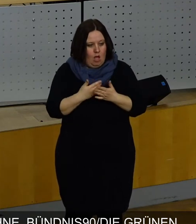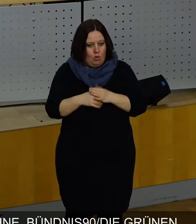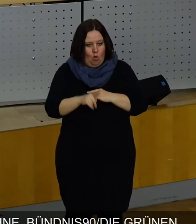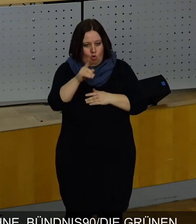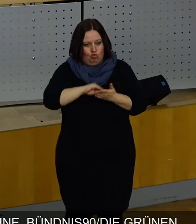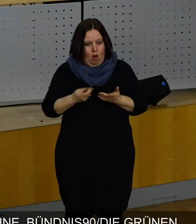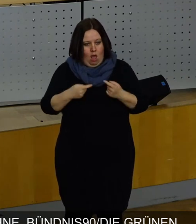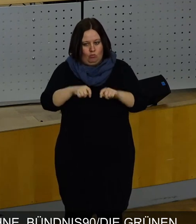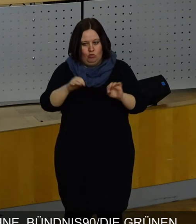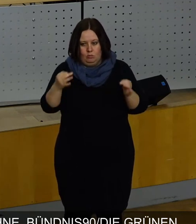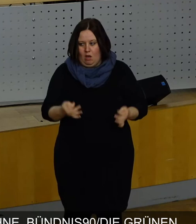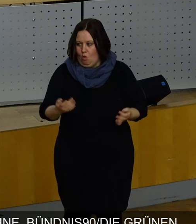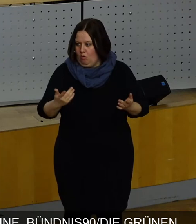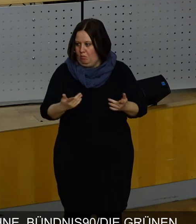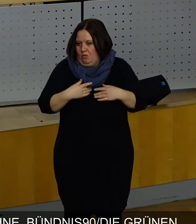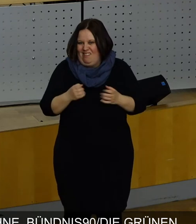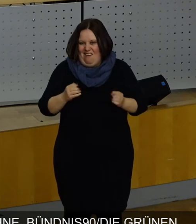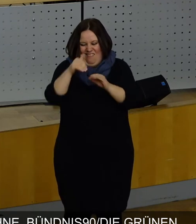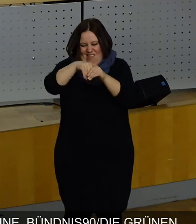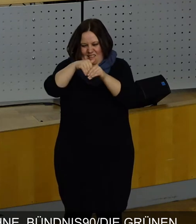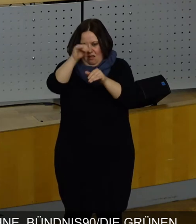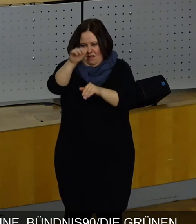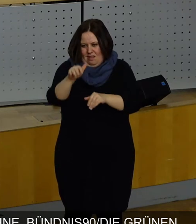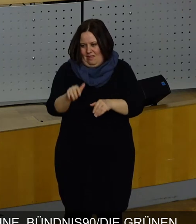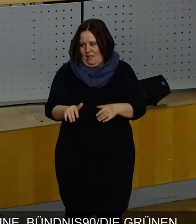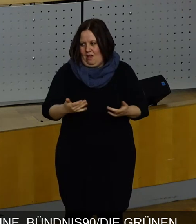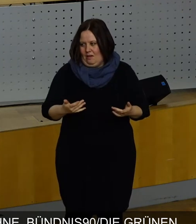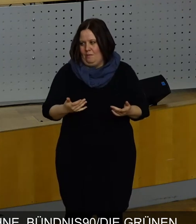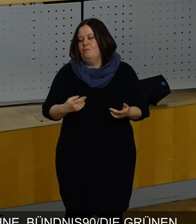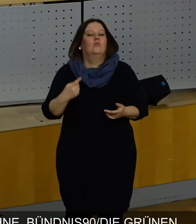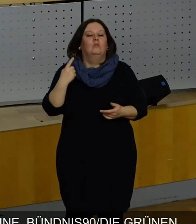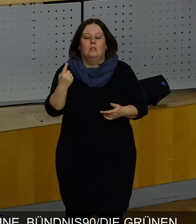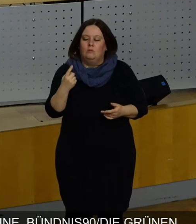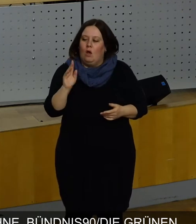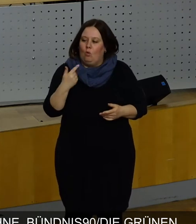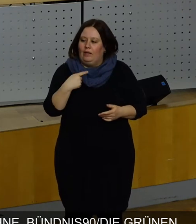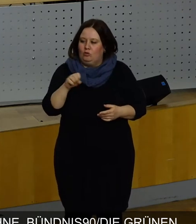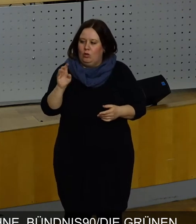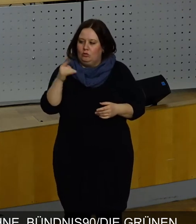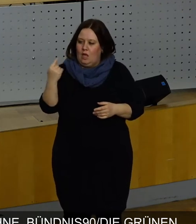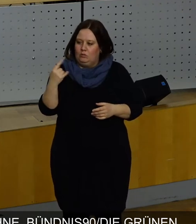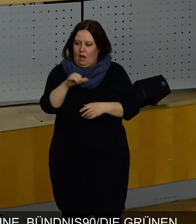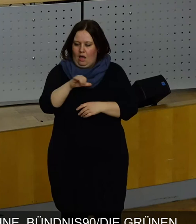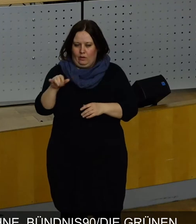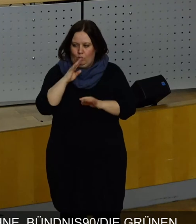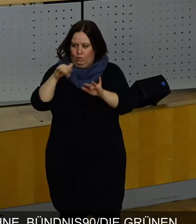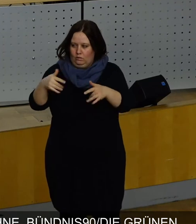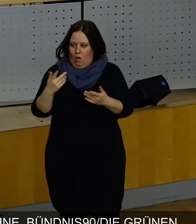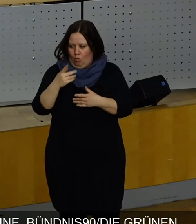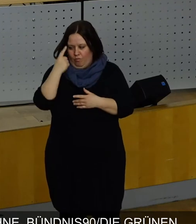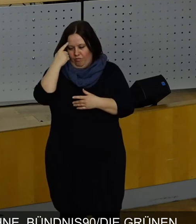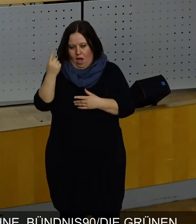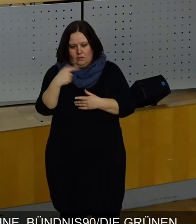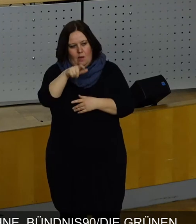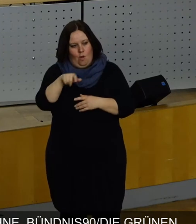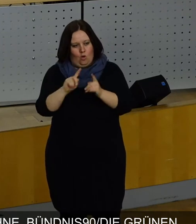Hochschulabschluss braucht, alles drin. Und Sie sind gerade, Sie, Herr Genschmer, ja auch lang genug hier im Rat, um zu wissen,